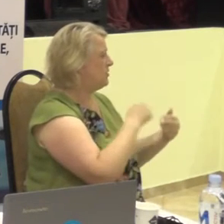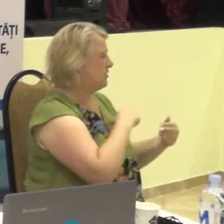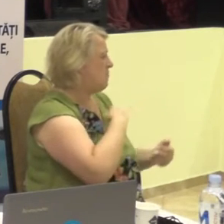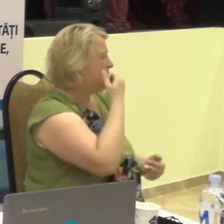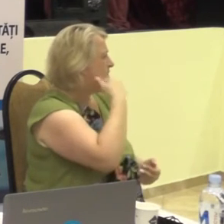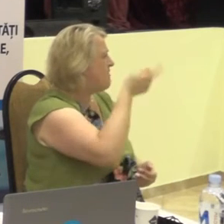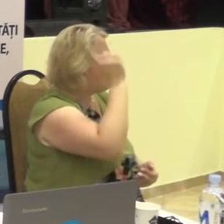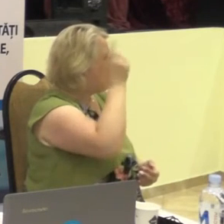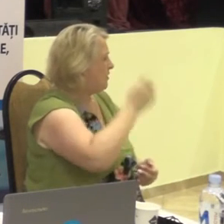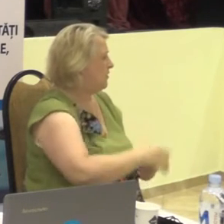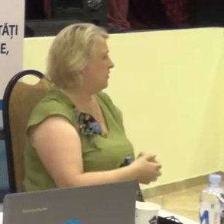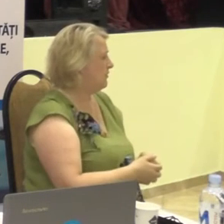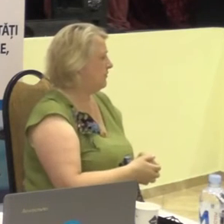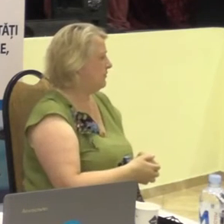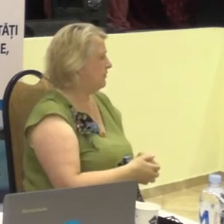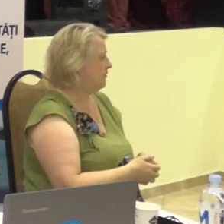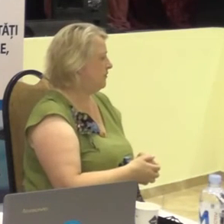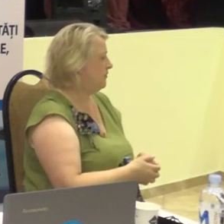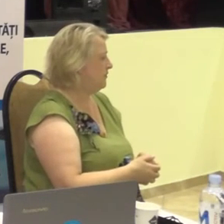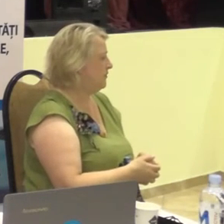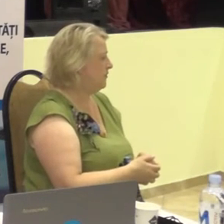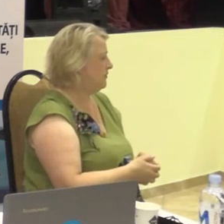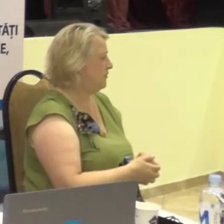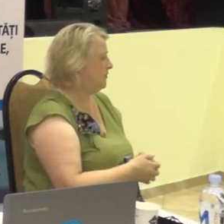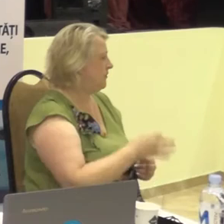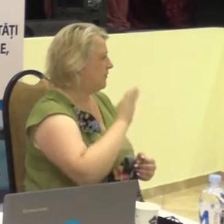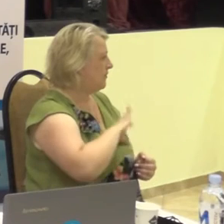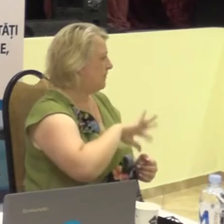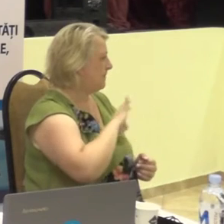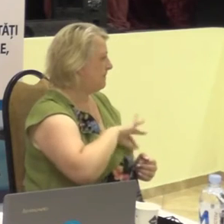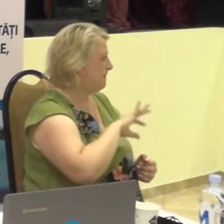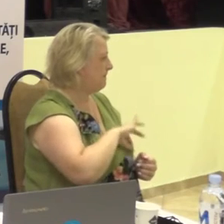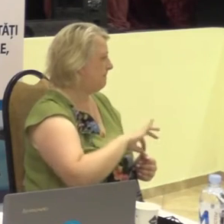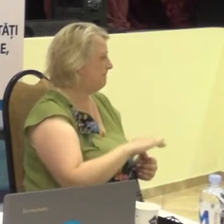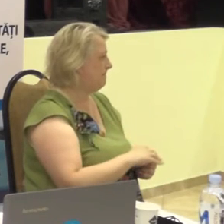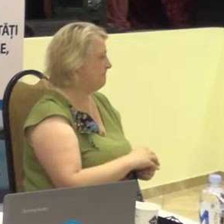vechi folosit,